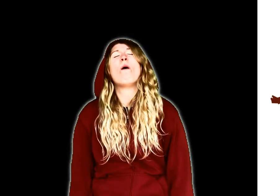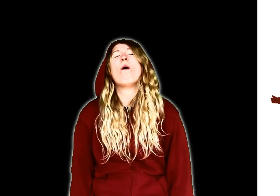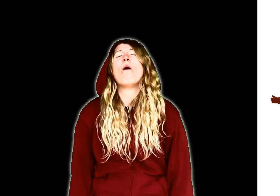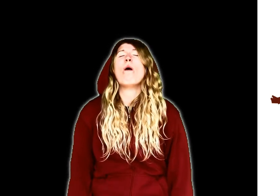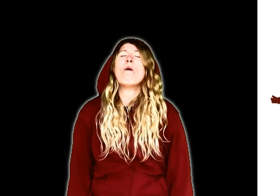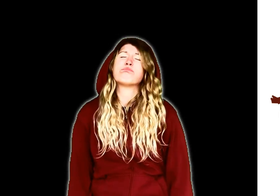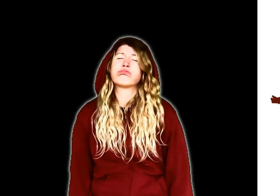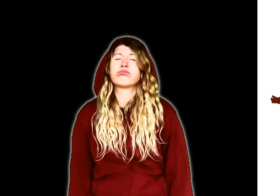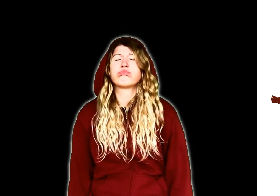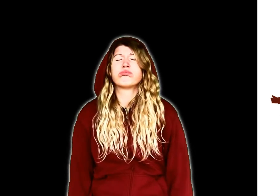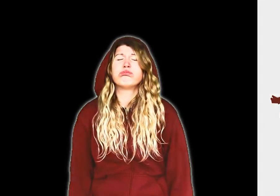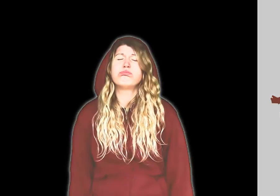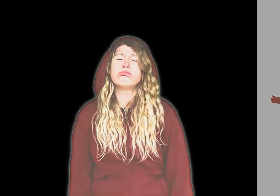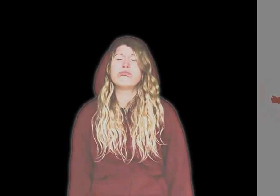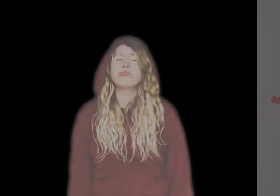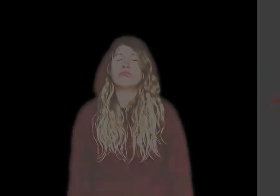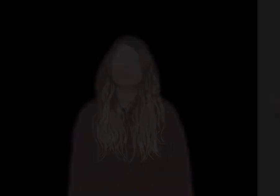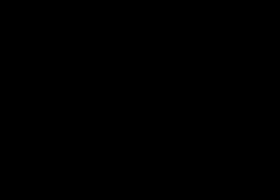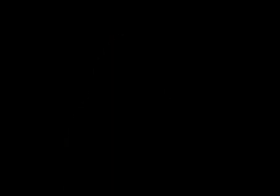dans le ventre du loup.